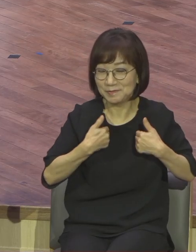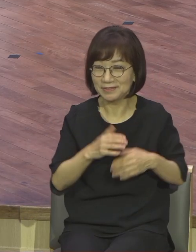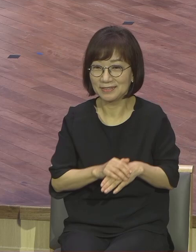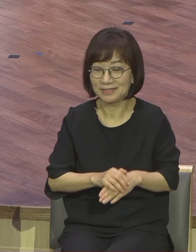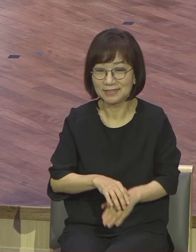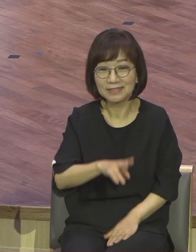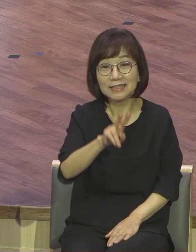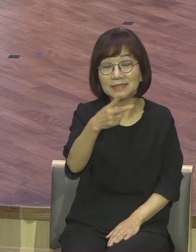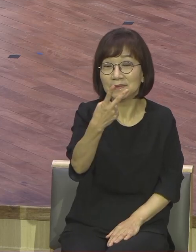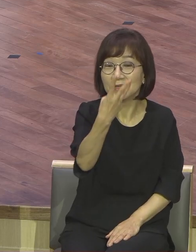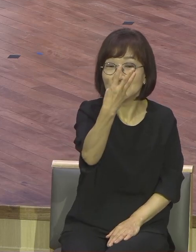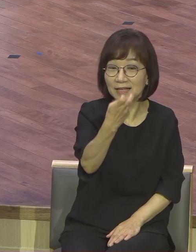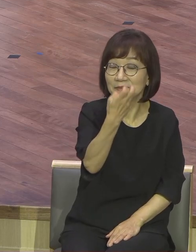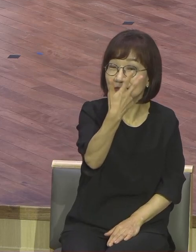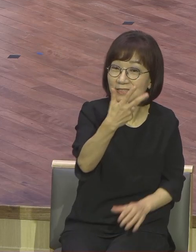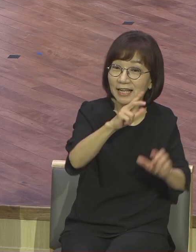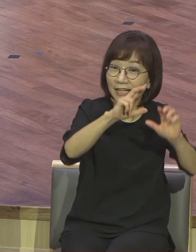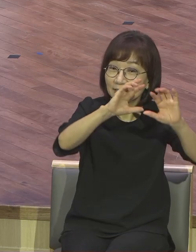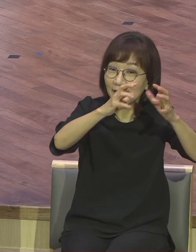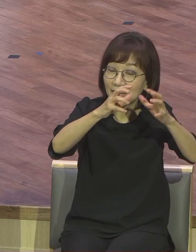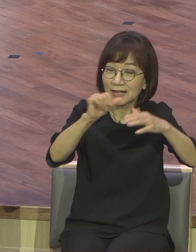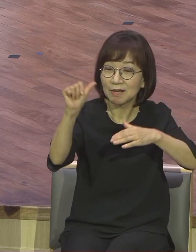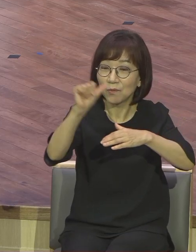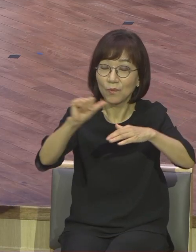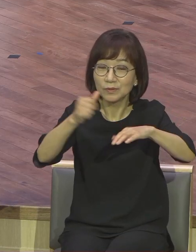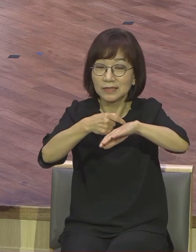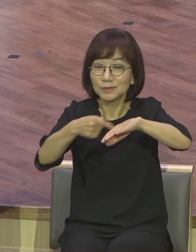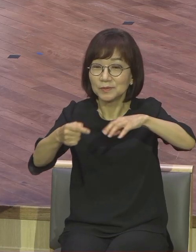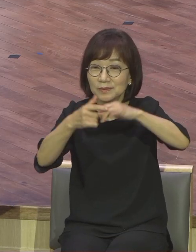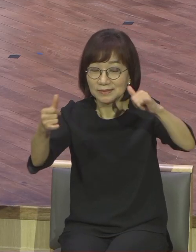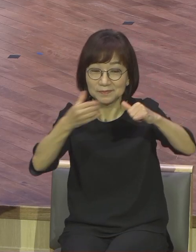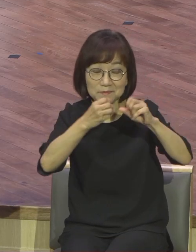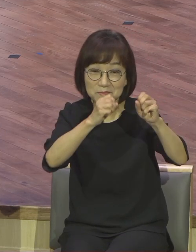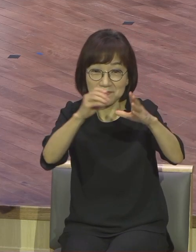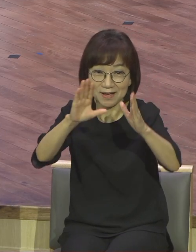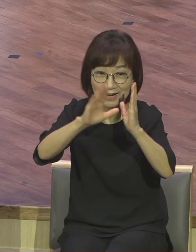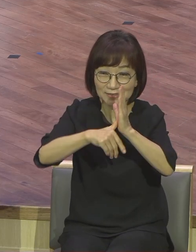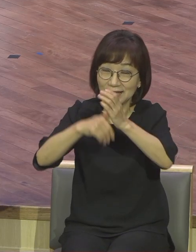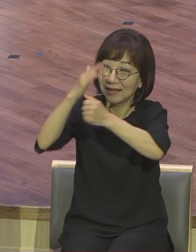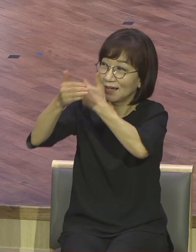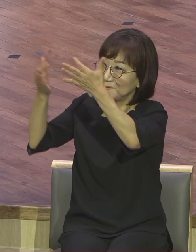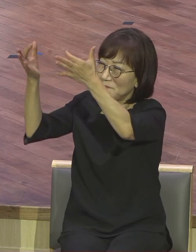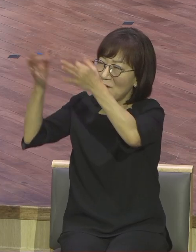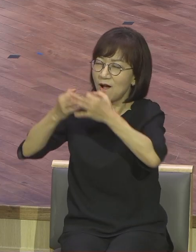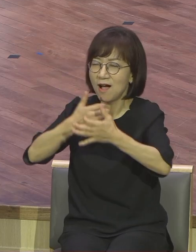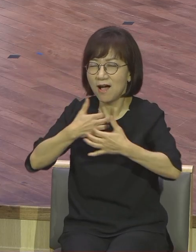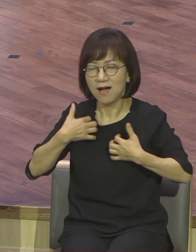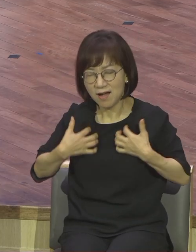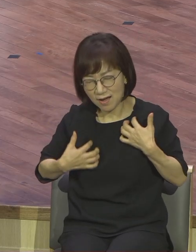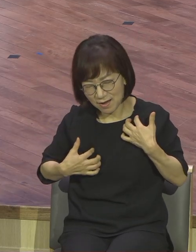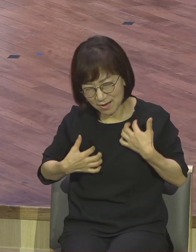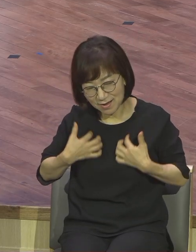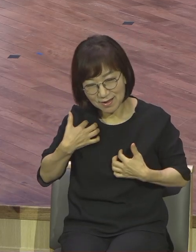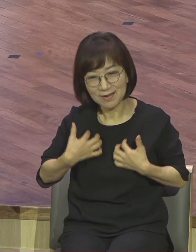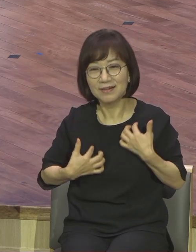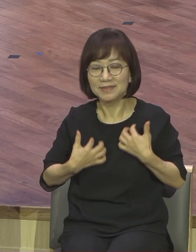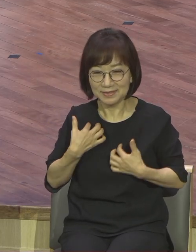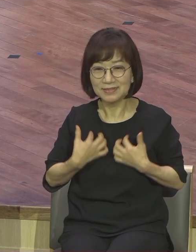이건요. 하나님이 가장 기뻐하시는 예수 지상 대명령이 여기에 포커스를 맞추고 구원하는